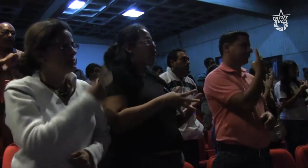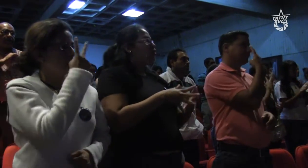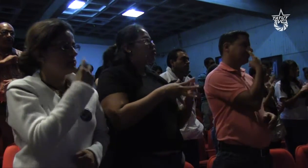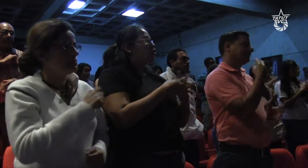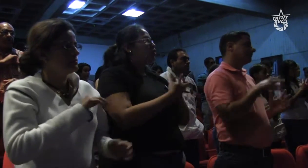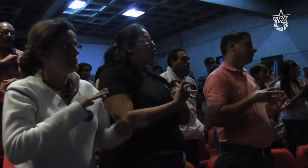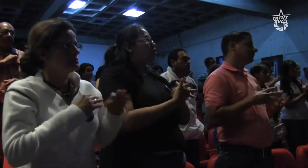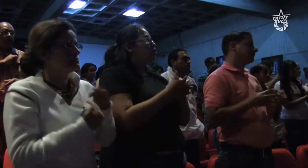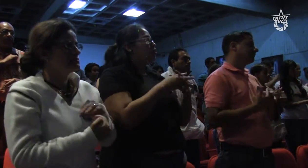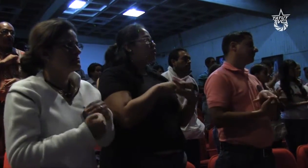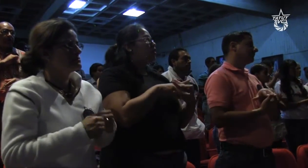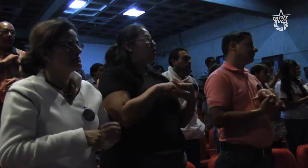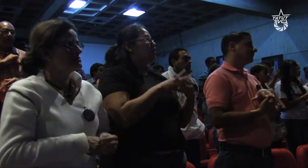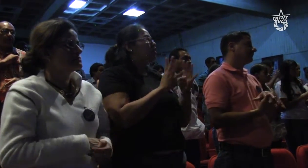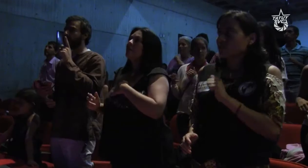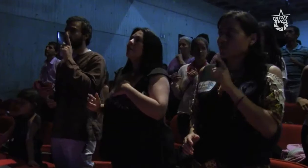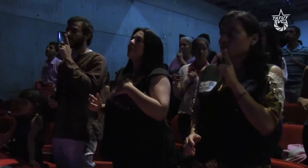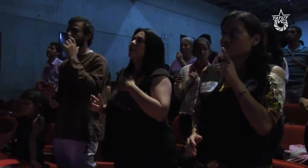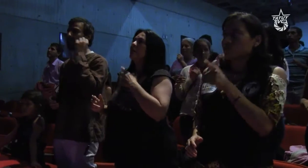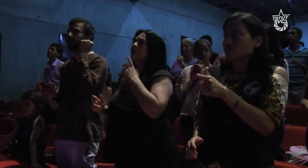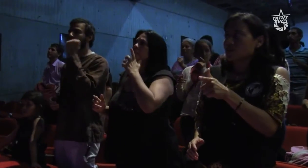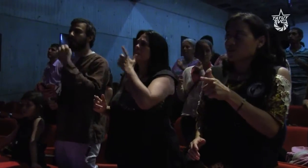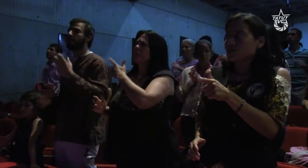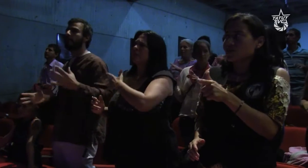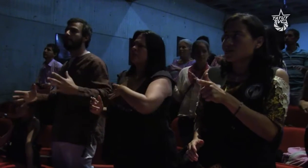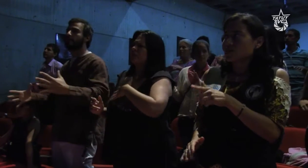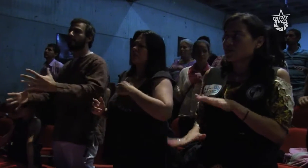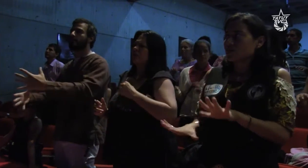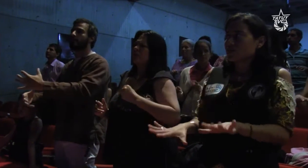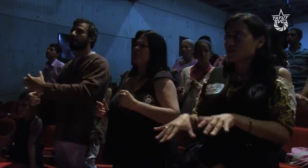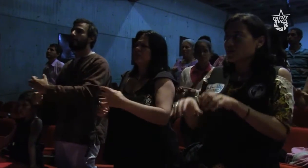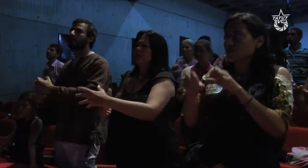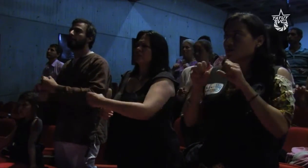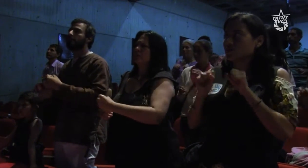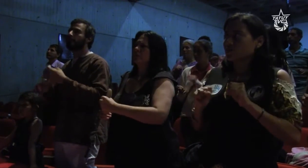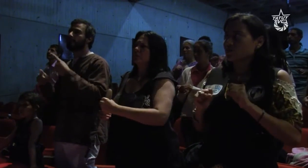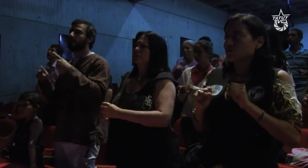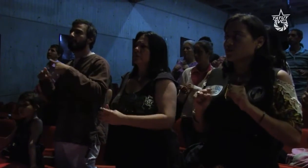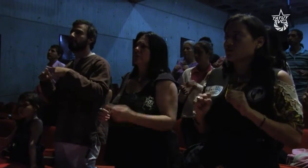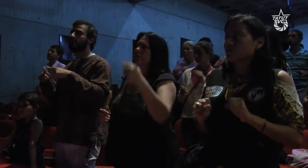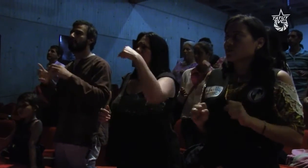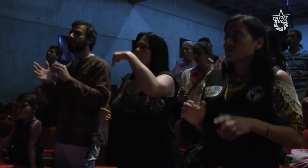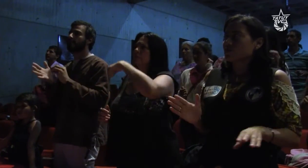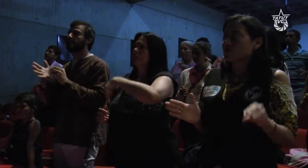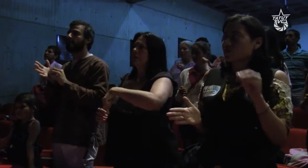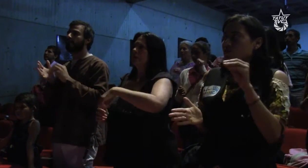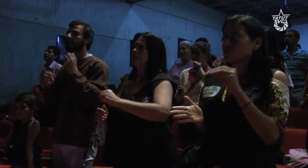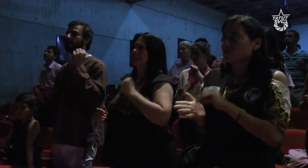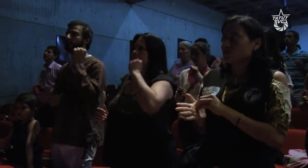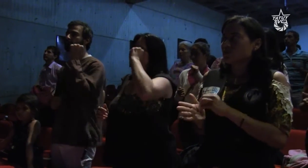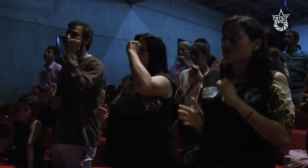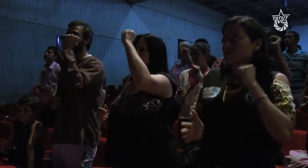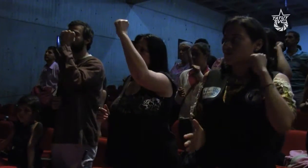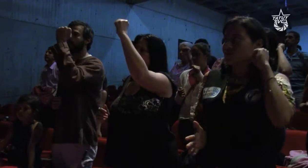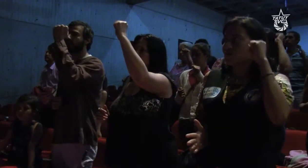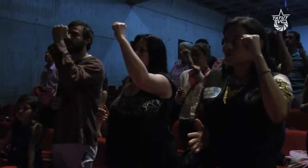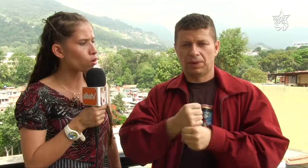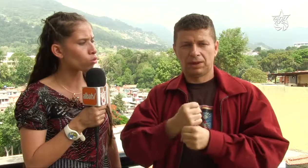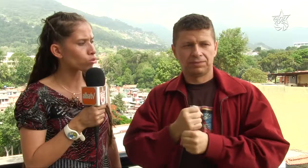Fundación de Lengua de Señas Venezolana, la cual viene realizando importantes actividades para sensibilizar acerca de la